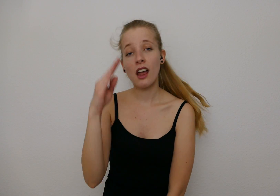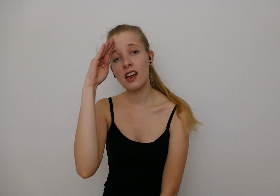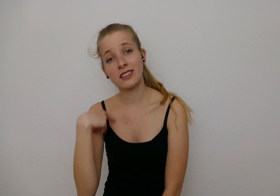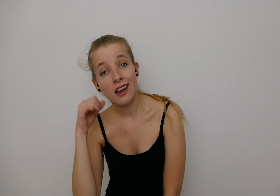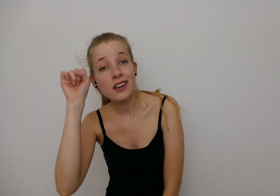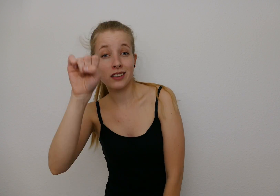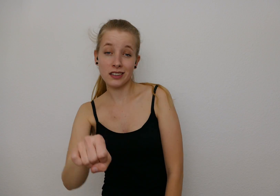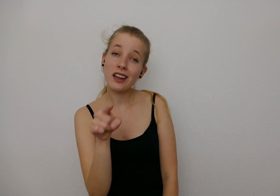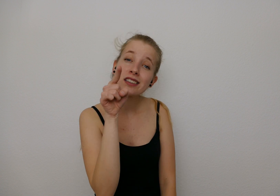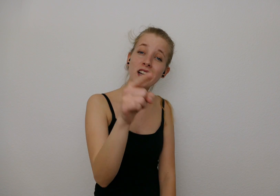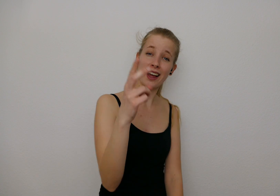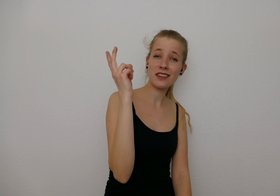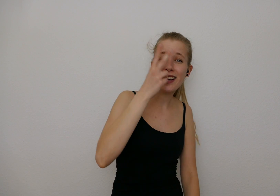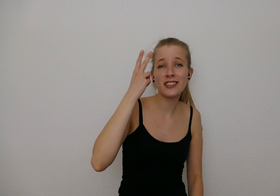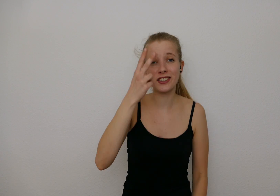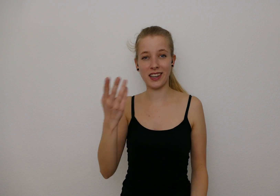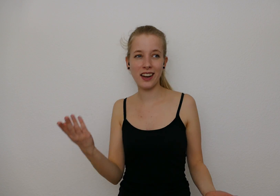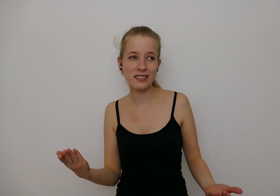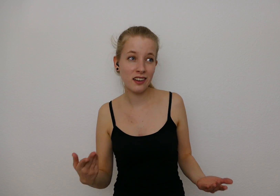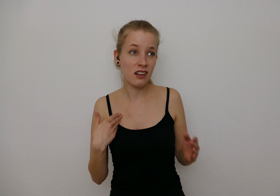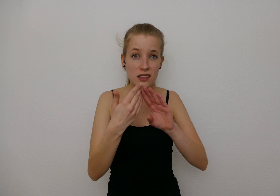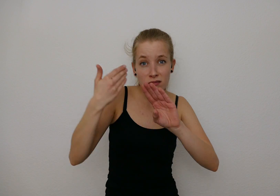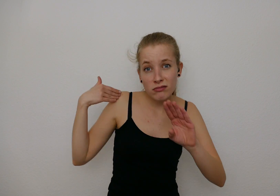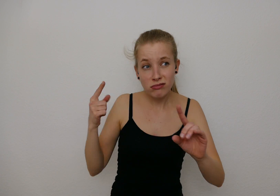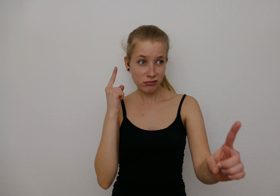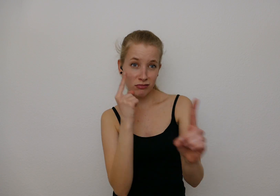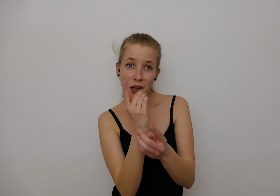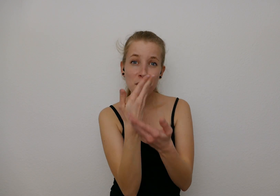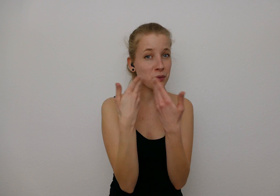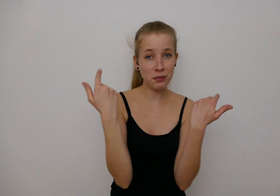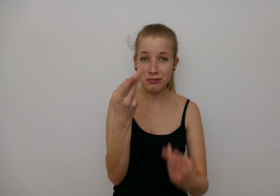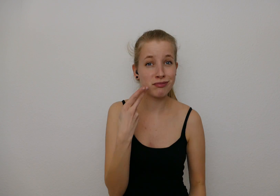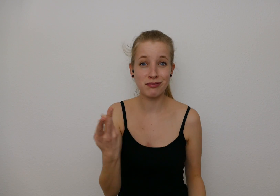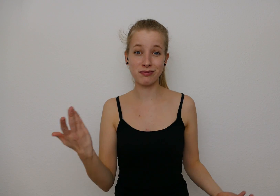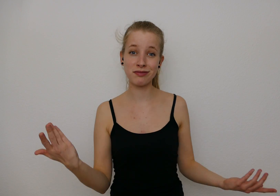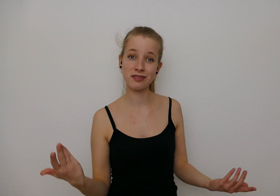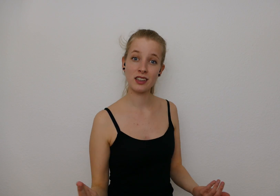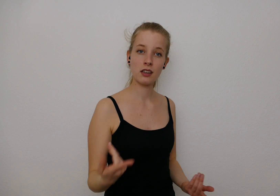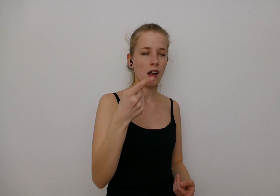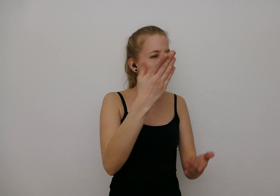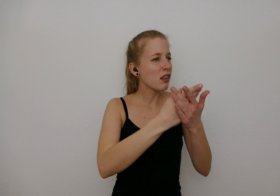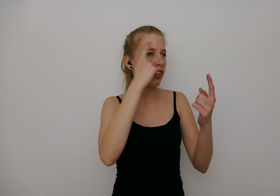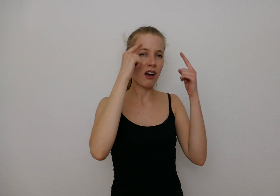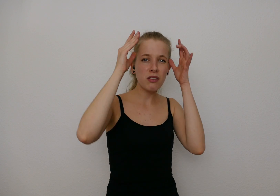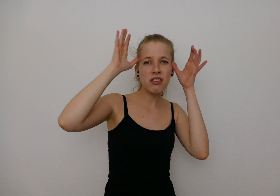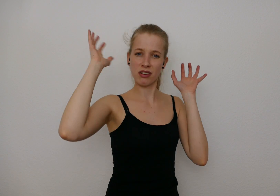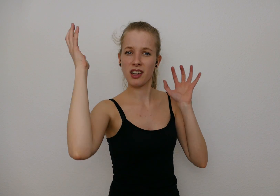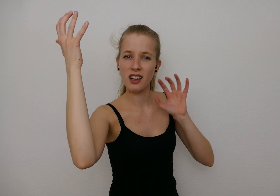Hey, ich kann dich verstehen, wir haben uns noch nie gesehen Du hast mir den Kopf verdreht,